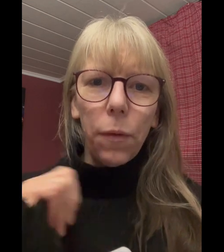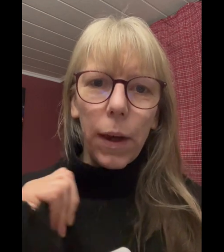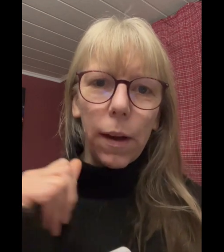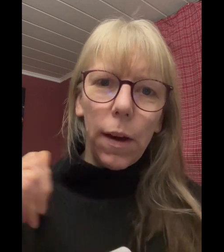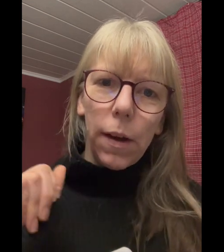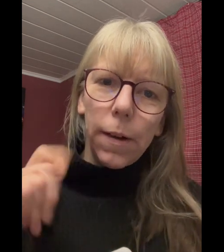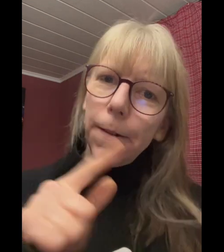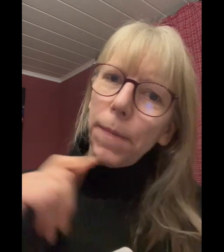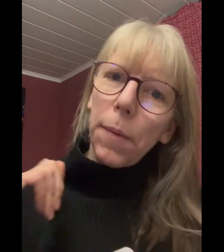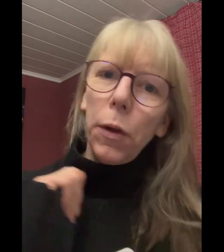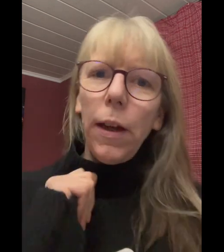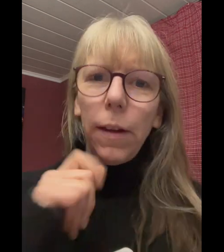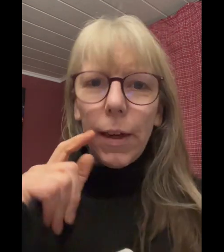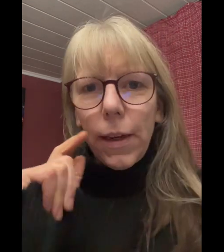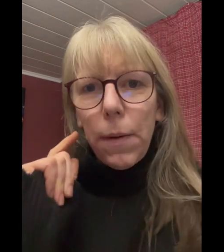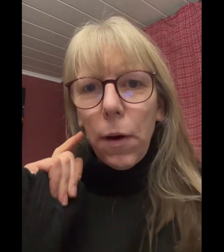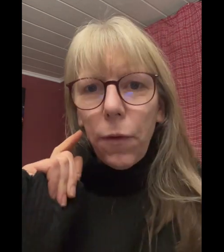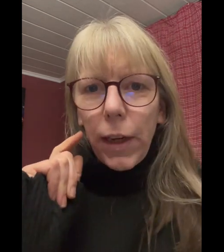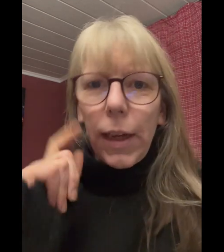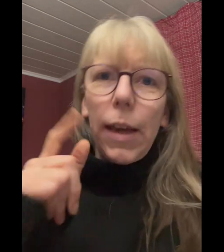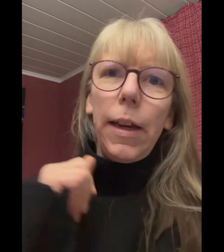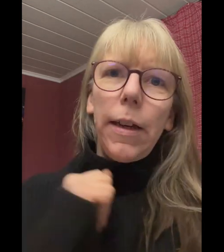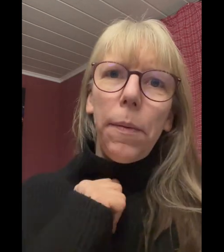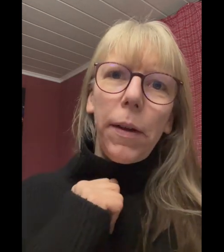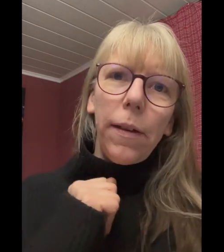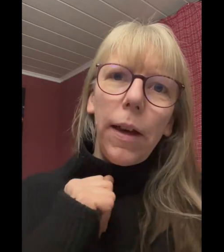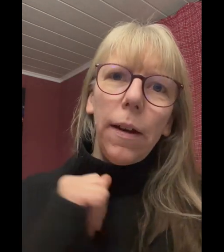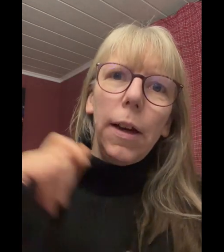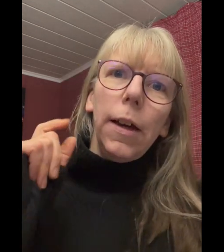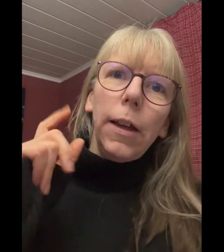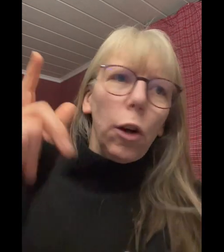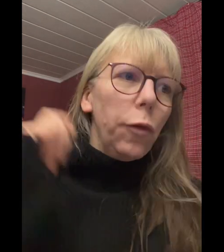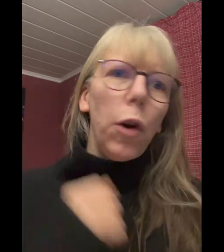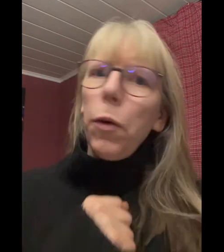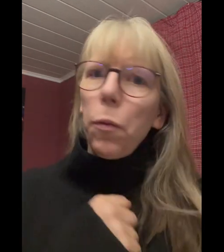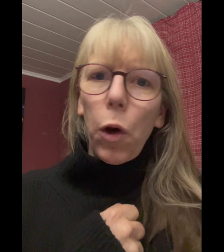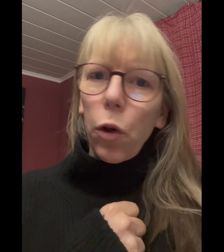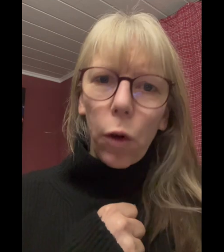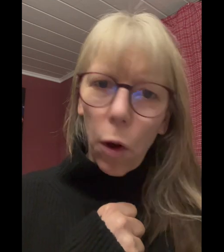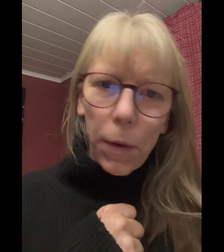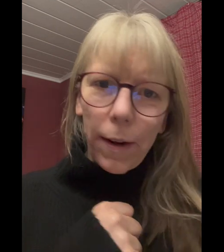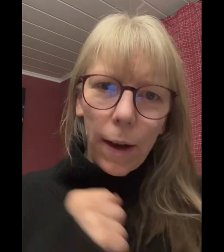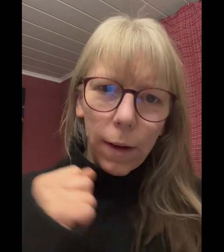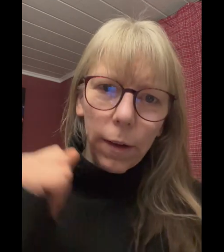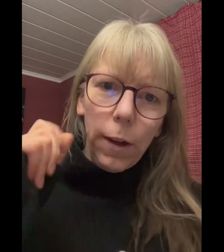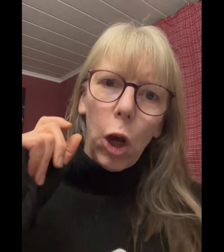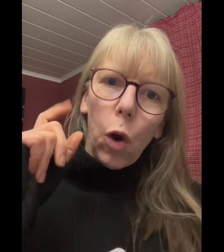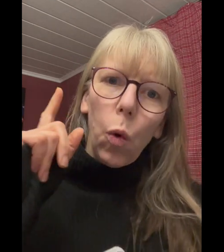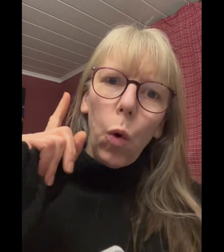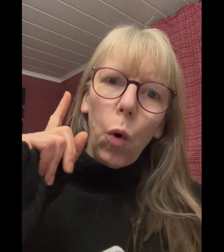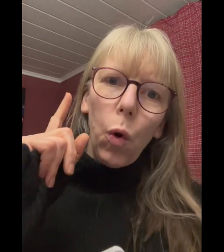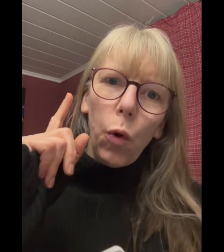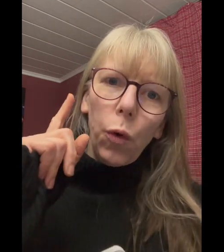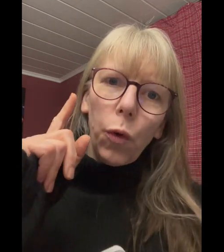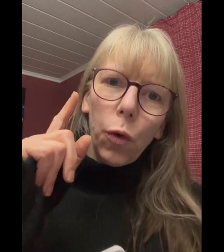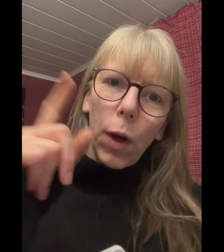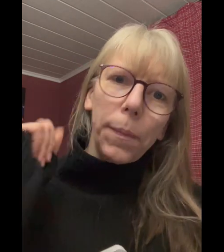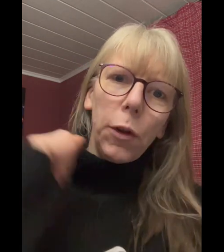weg, abonnieren, je nachdem auf welchen Kanälen ihr mich seht. Ja, ich freue mich über eure Kommentare und habt einen